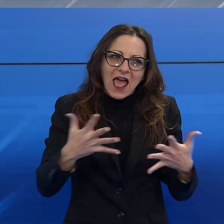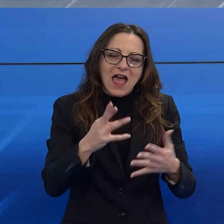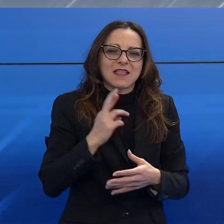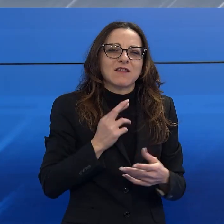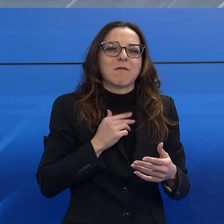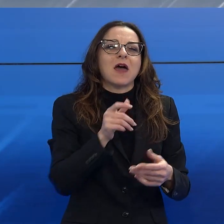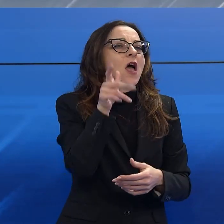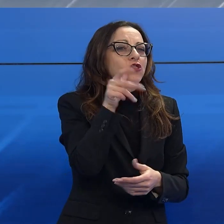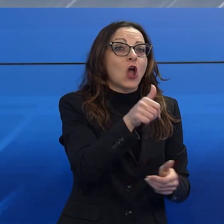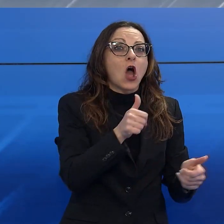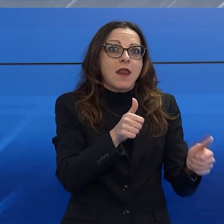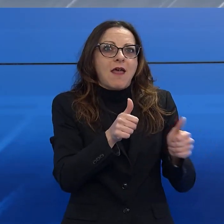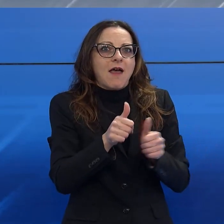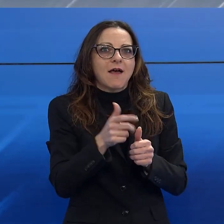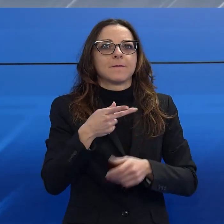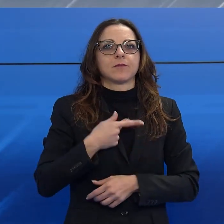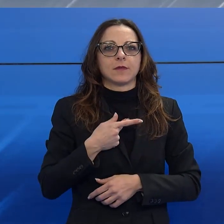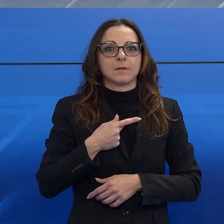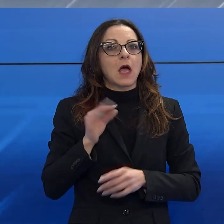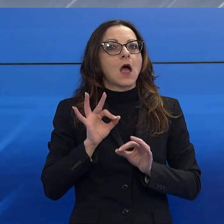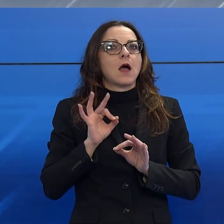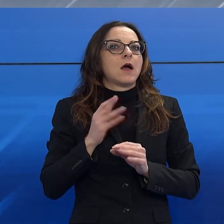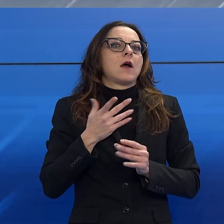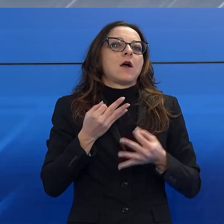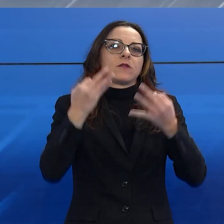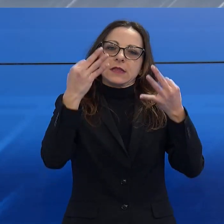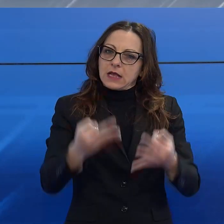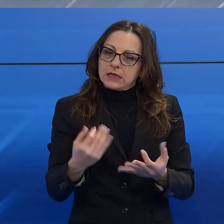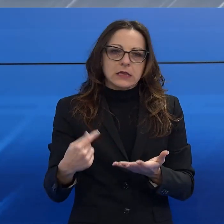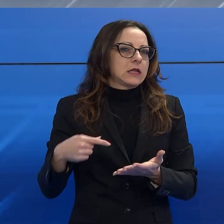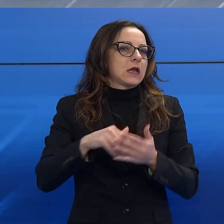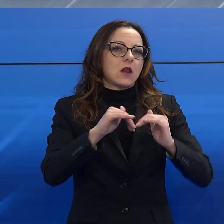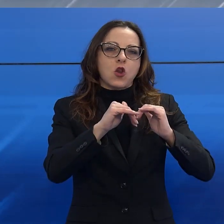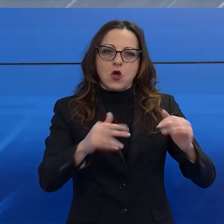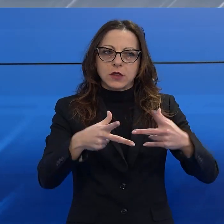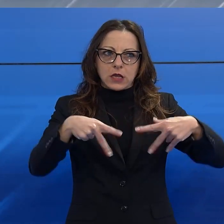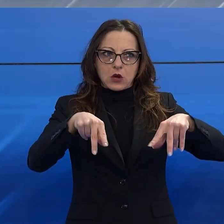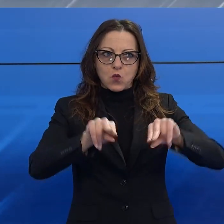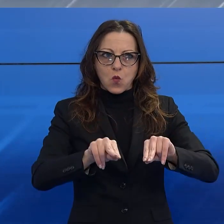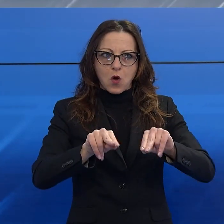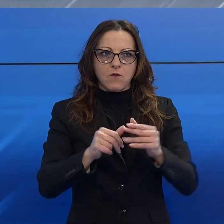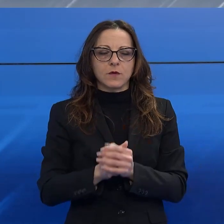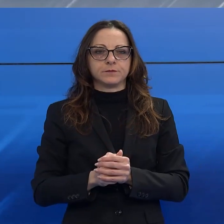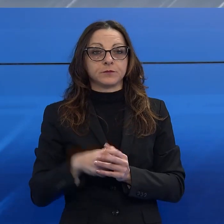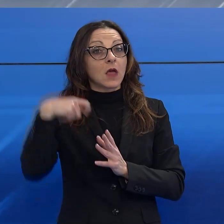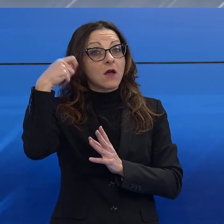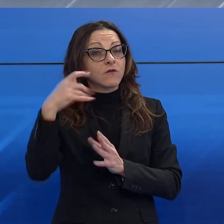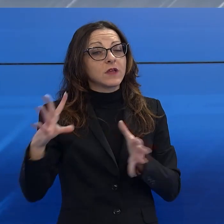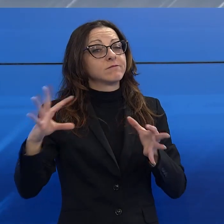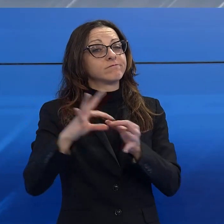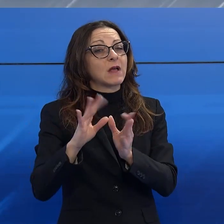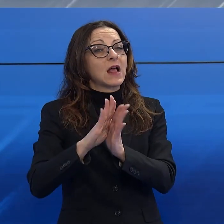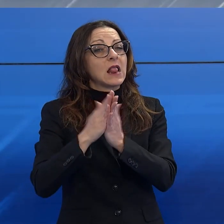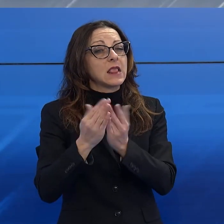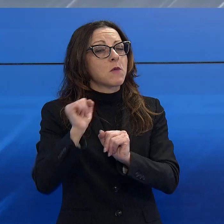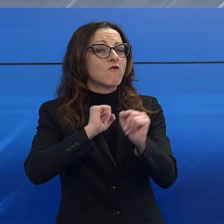riavvicinarla. Ma il destino tornerà nuovamente a separarli. Il film, che si attiene fedelmente al testo di una delle maggiori